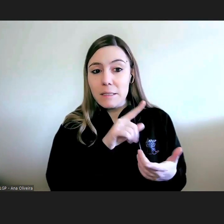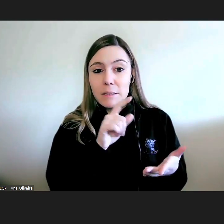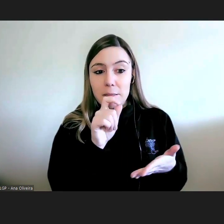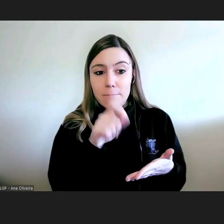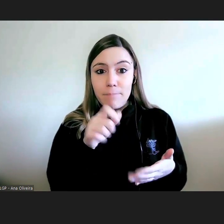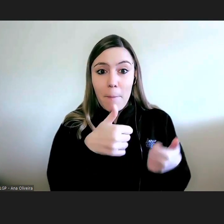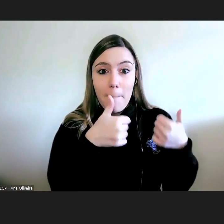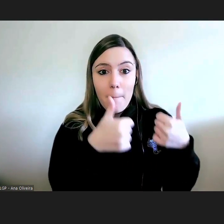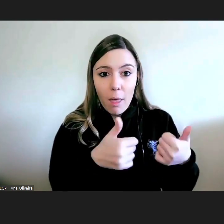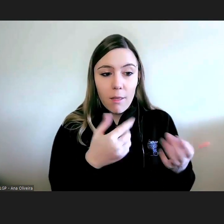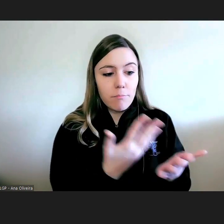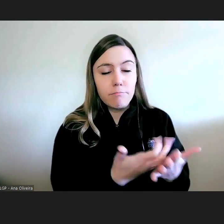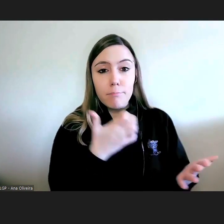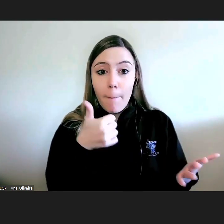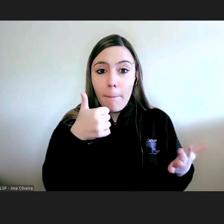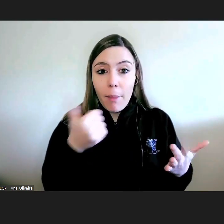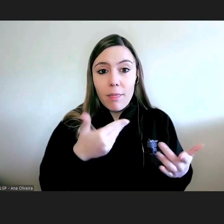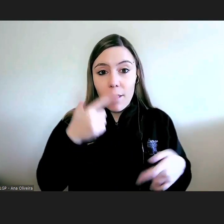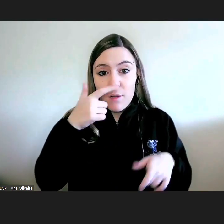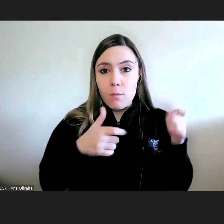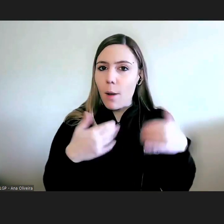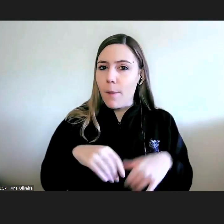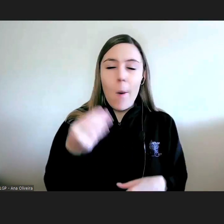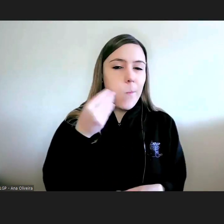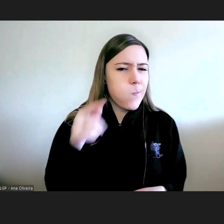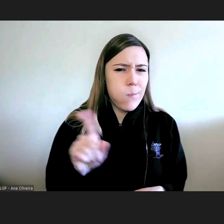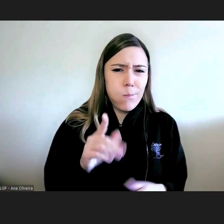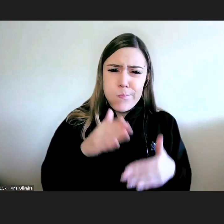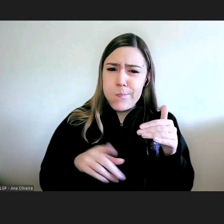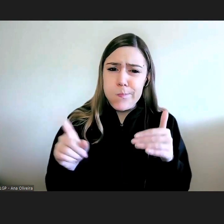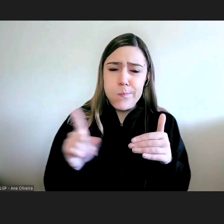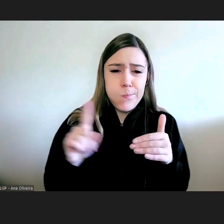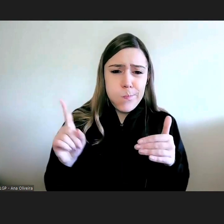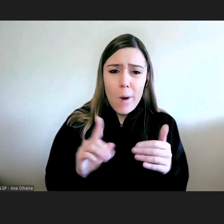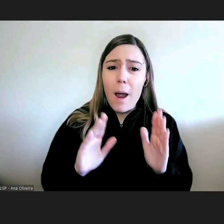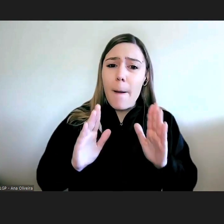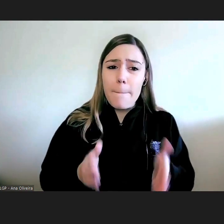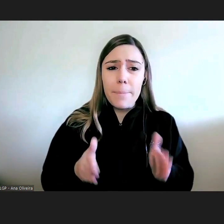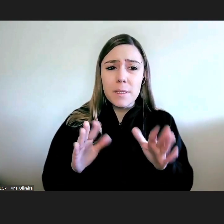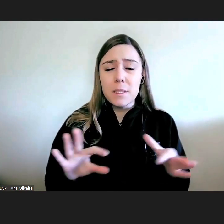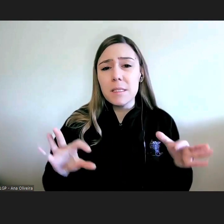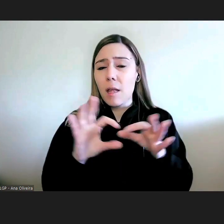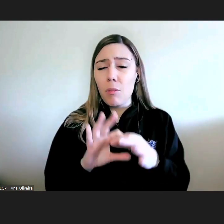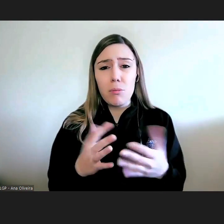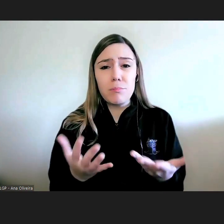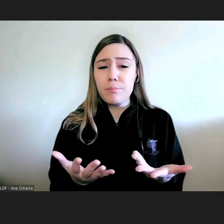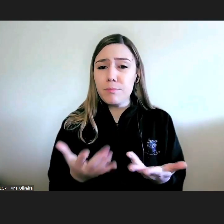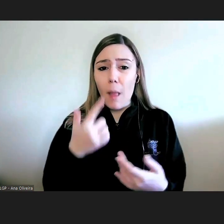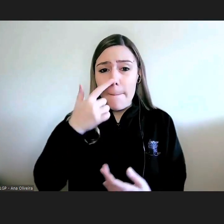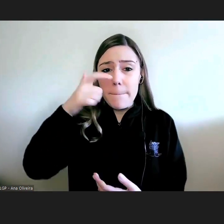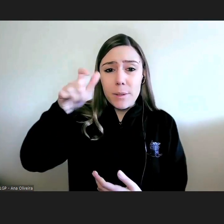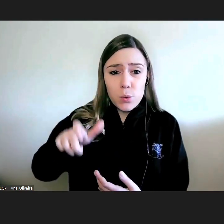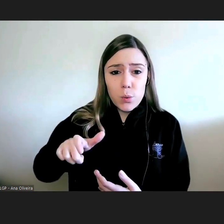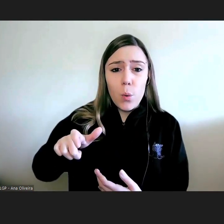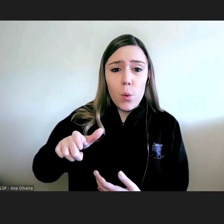mas não é assim cabe ao intérprete cabe ao ao